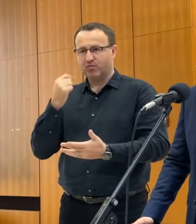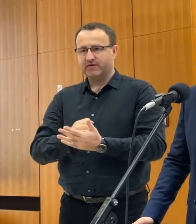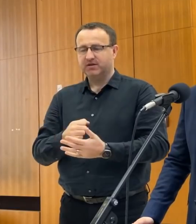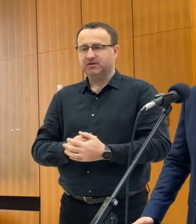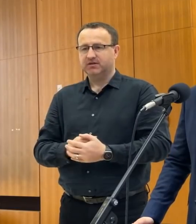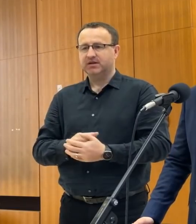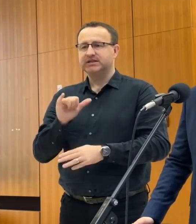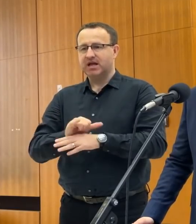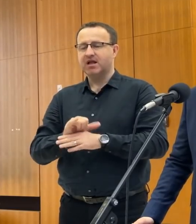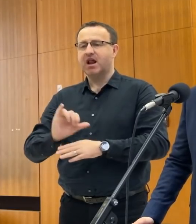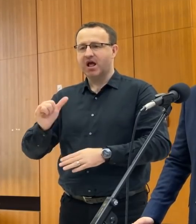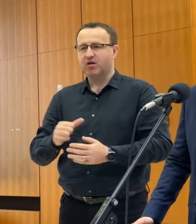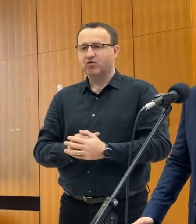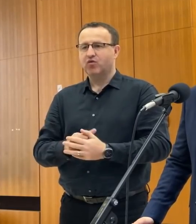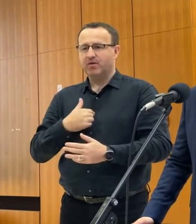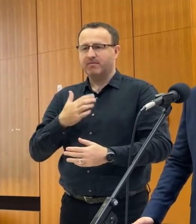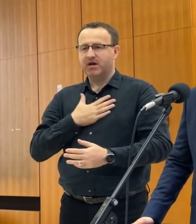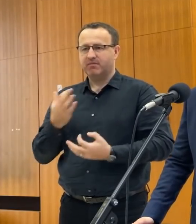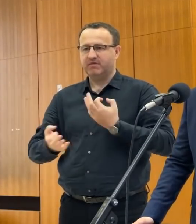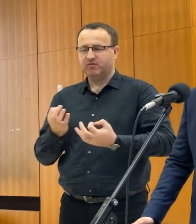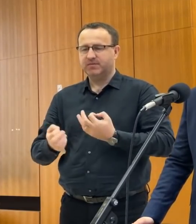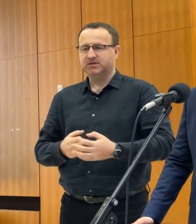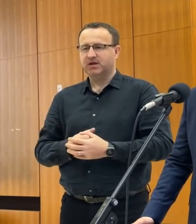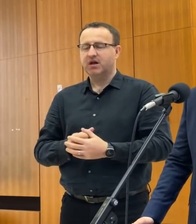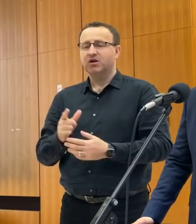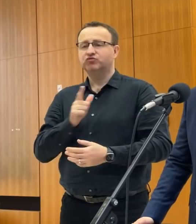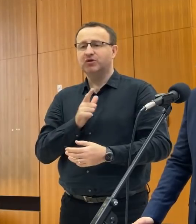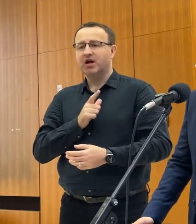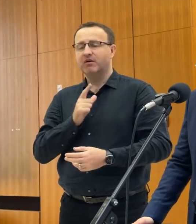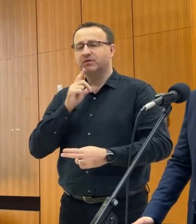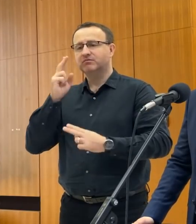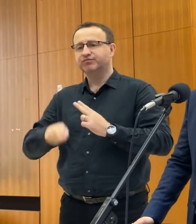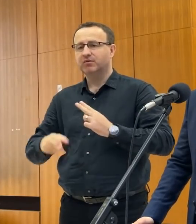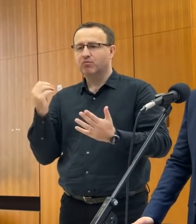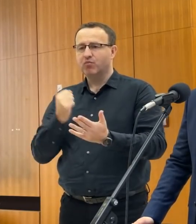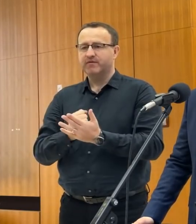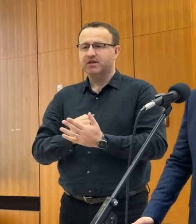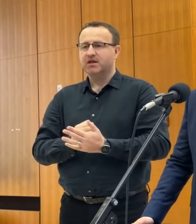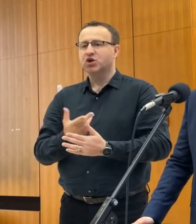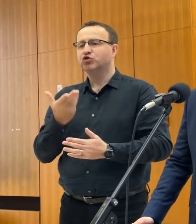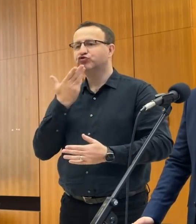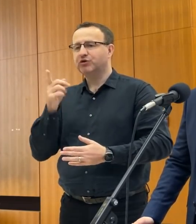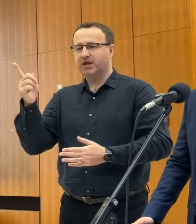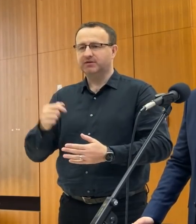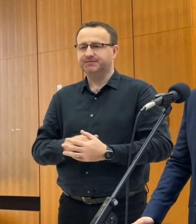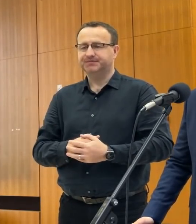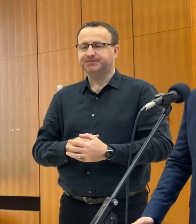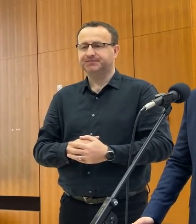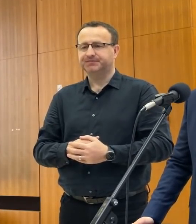Zatiaľ áno, disponujem aj aj aj to informáciou, ale čakáme na definitívne potvrdenie z českej strany.